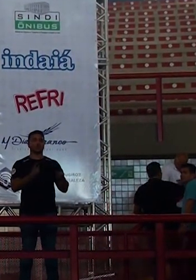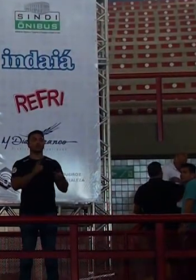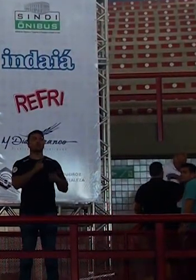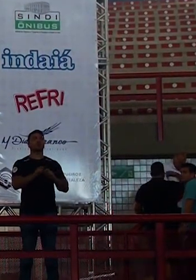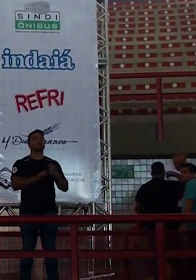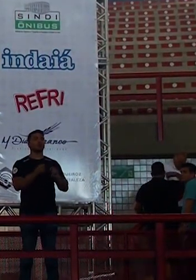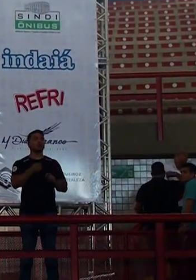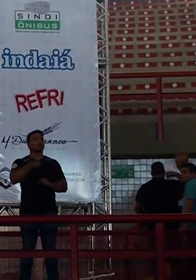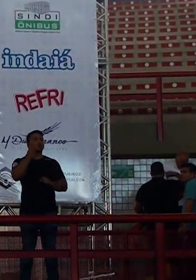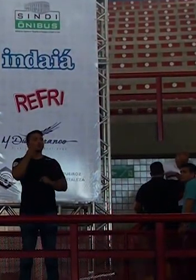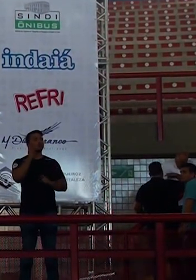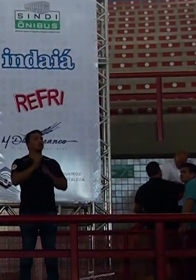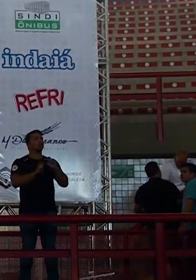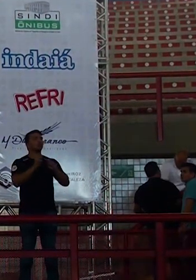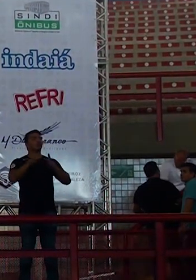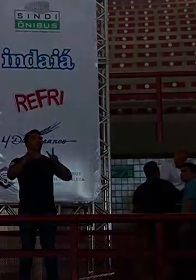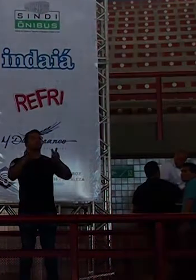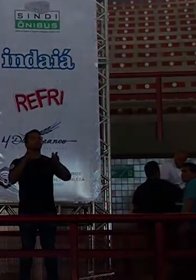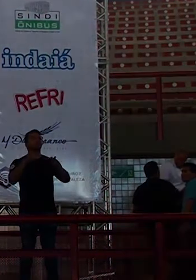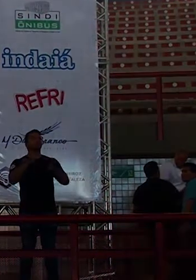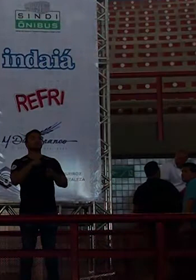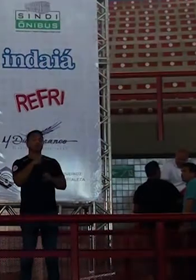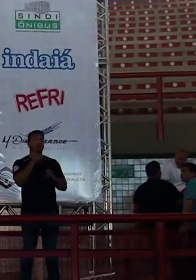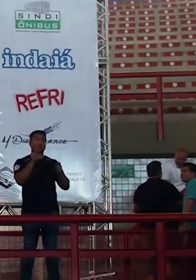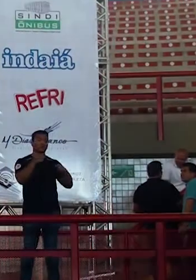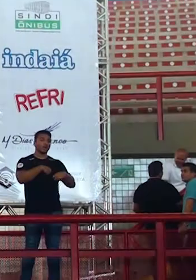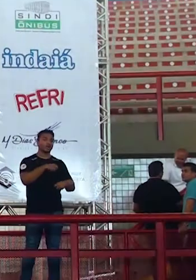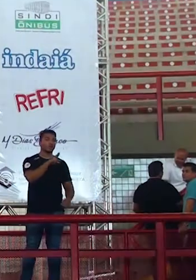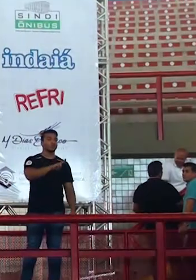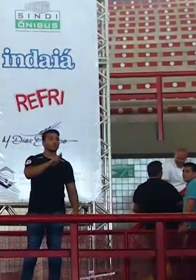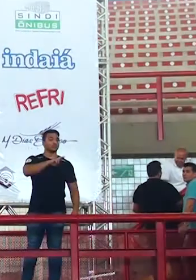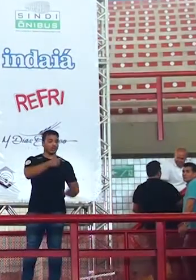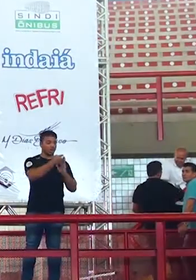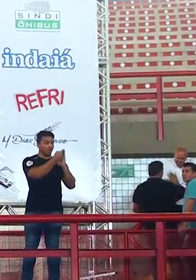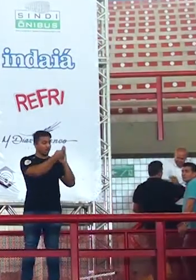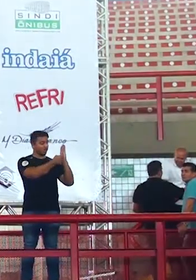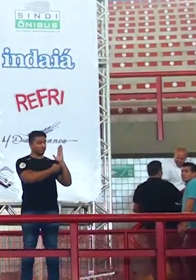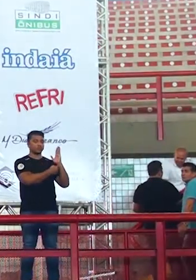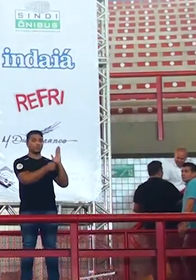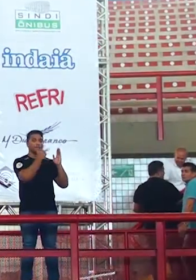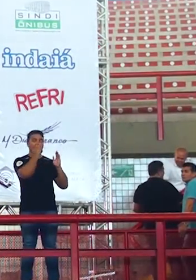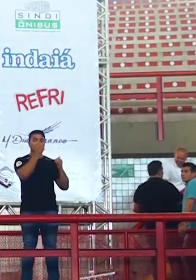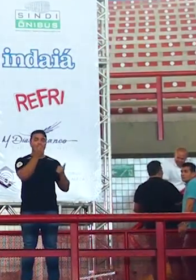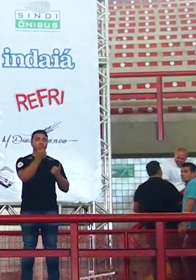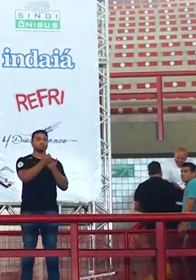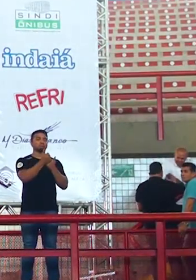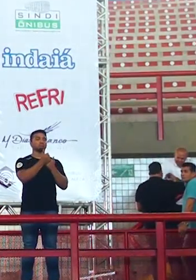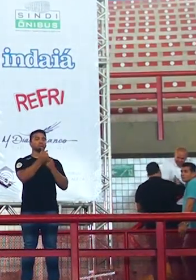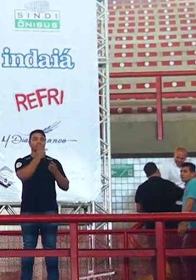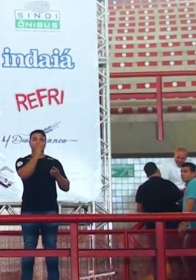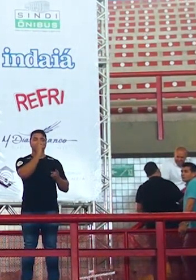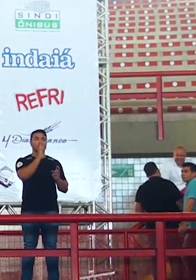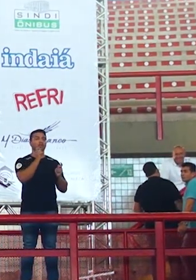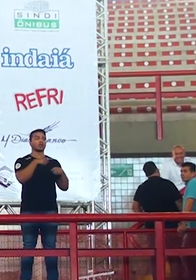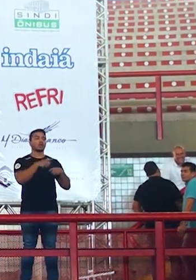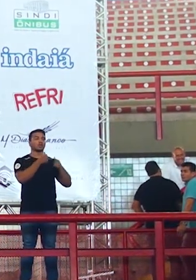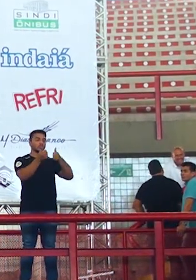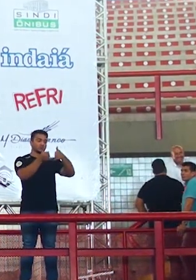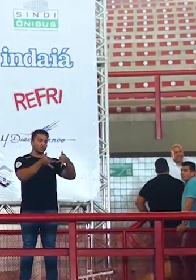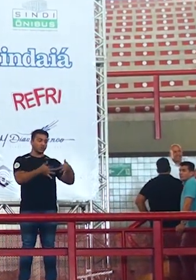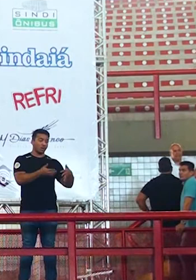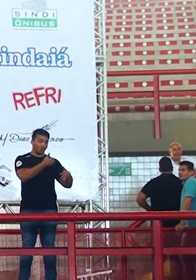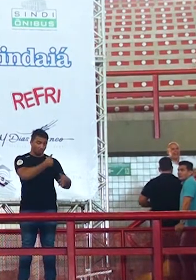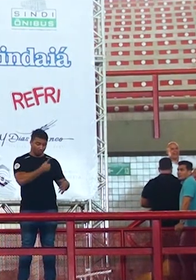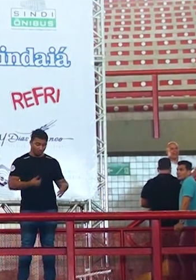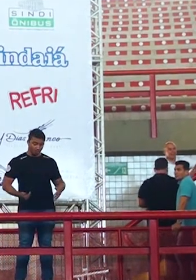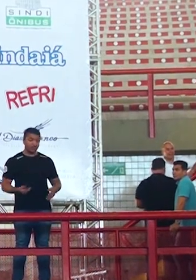a gente viu aí é um vídeo que a gente poderia ter usado na redação como uma forma de ilustrar como o governo está